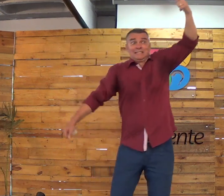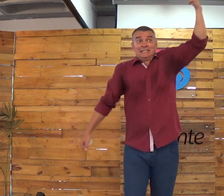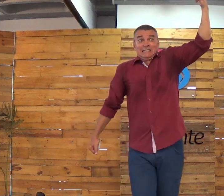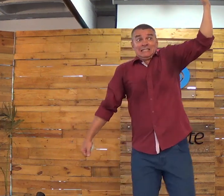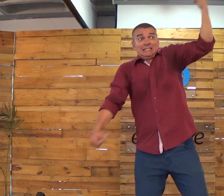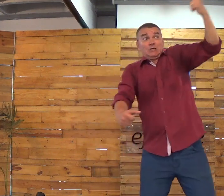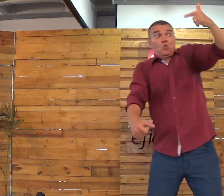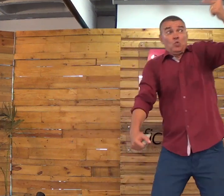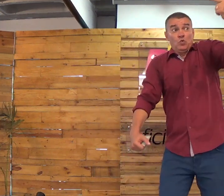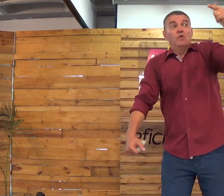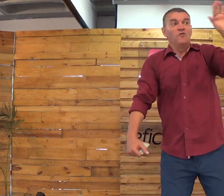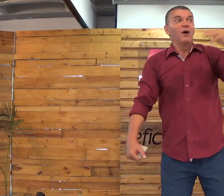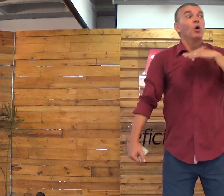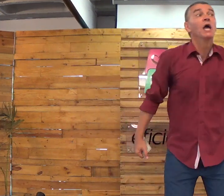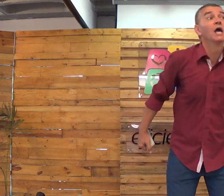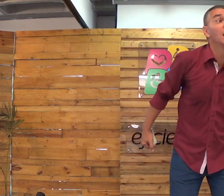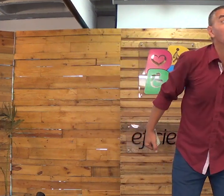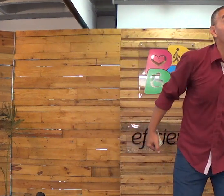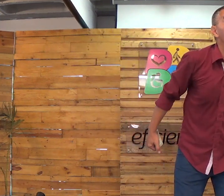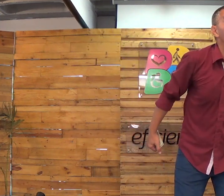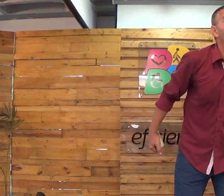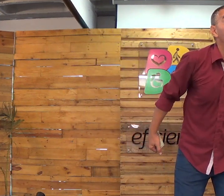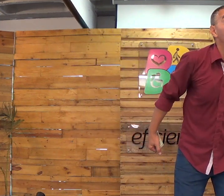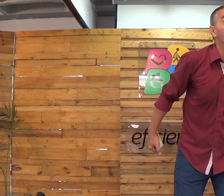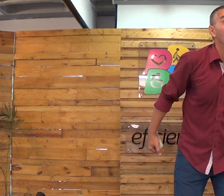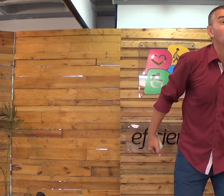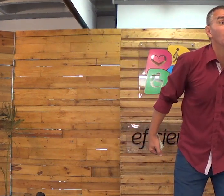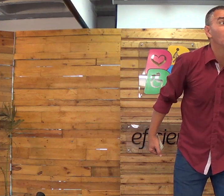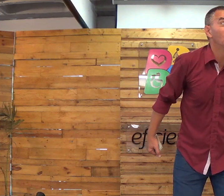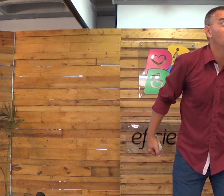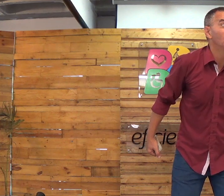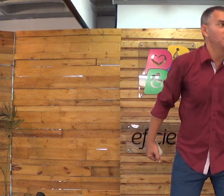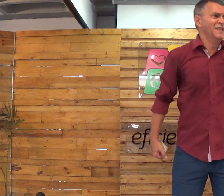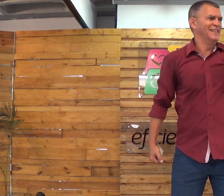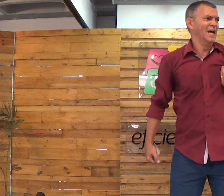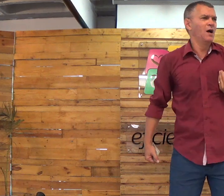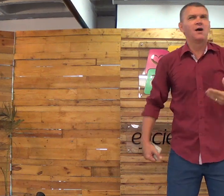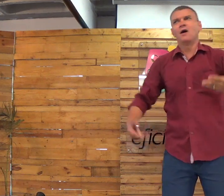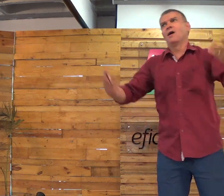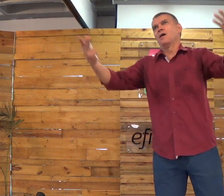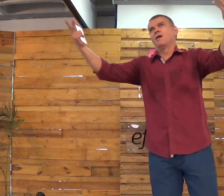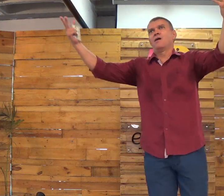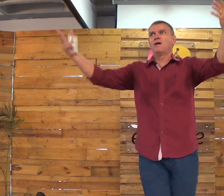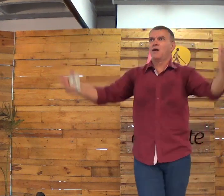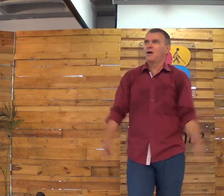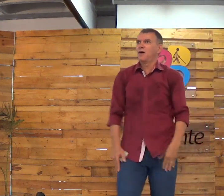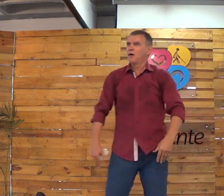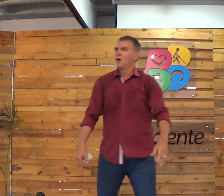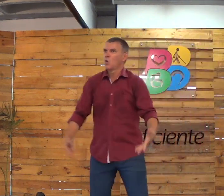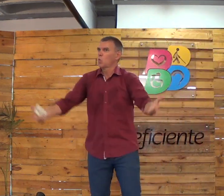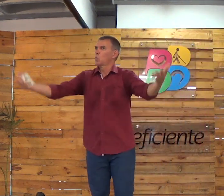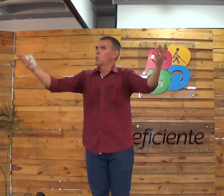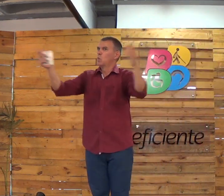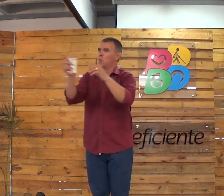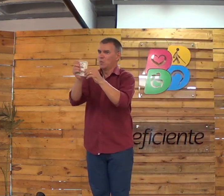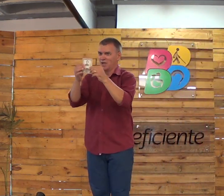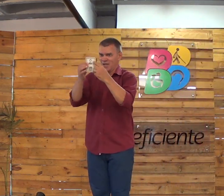Tá. Mas se você nasce de novo, você vai morrer? Não. Ou você vai morrer pra sempre.